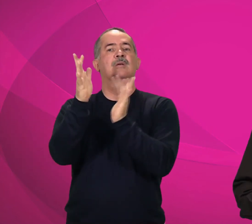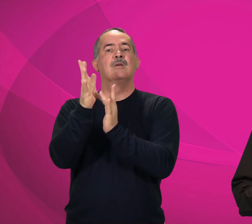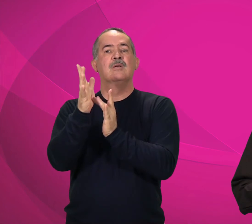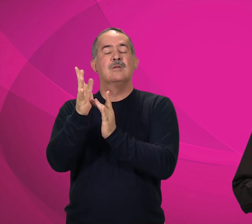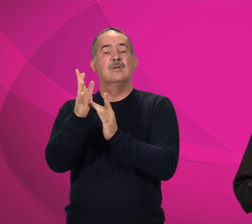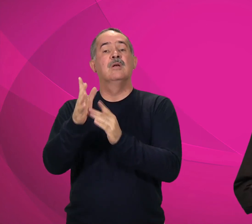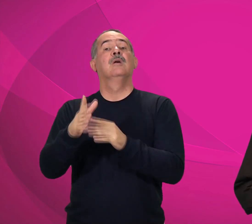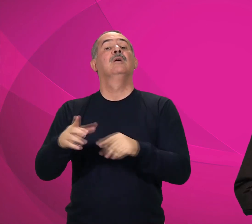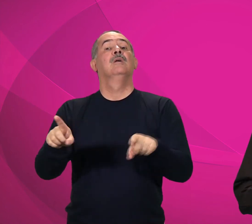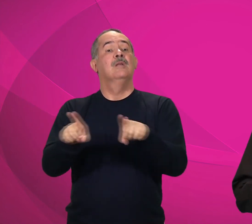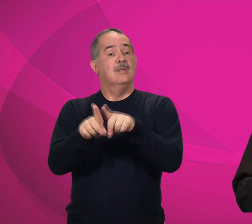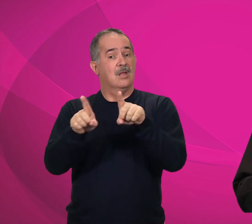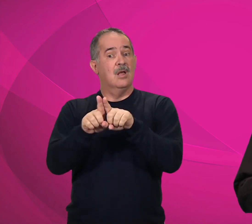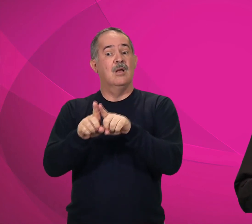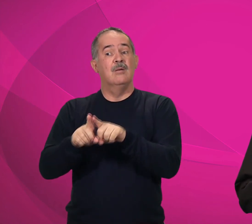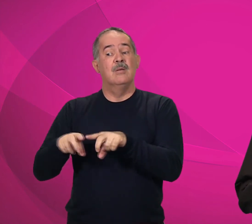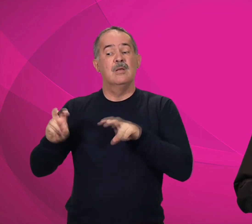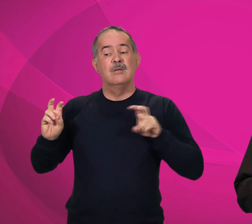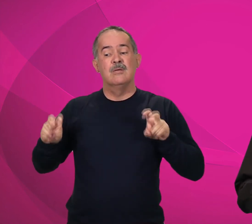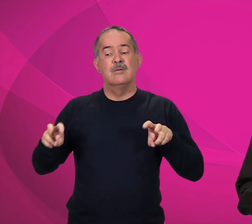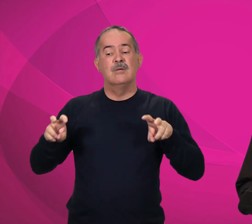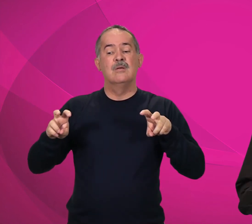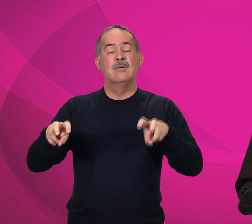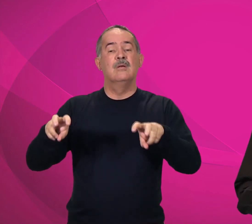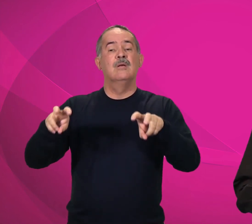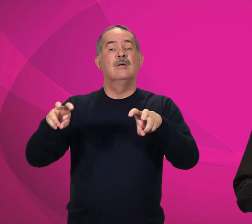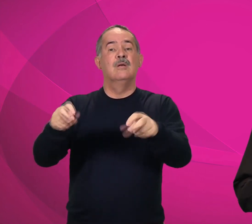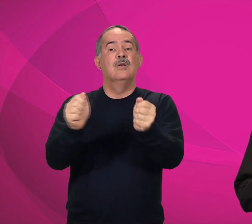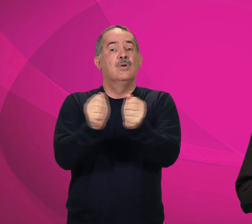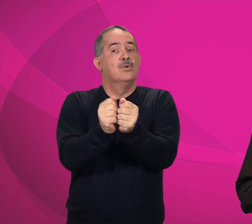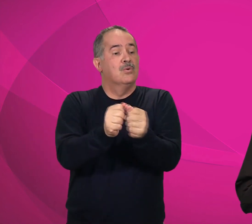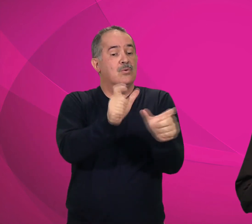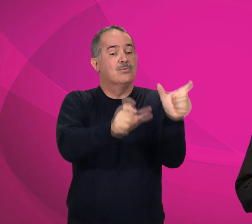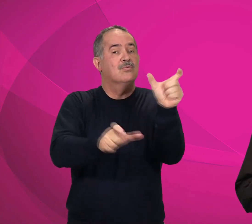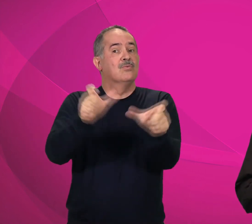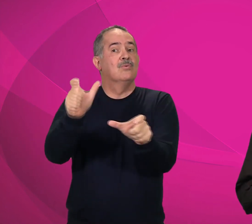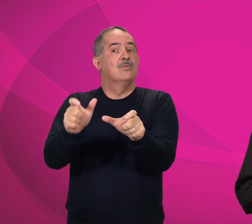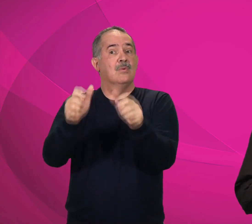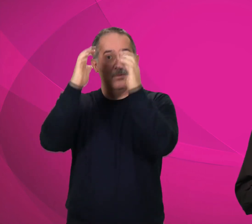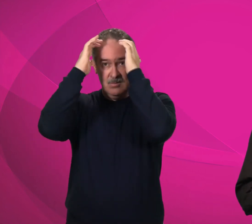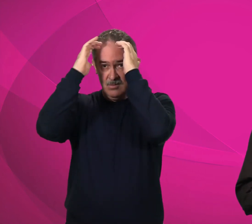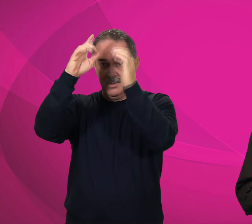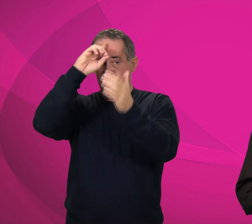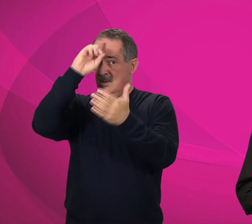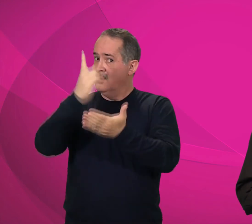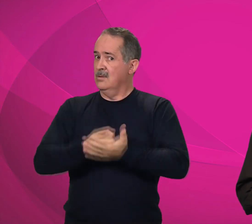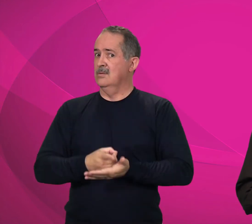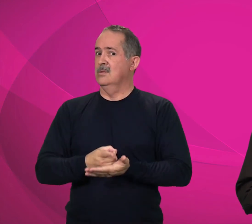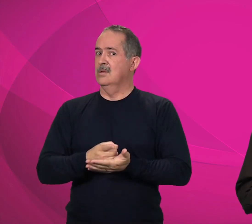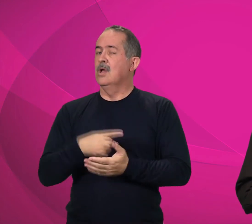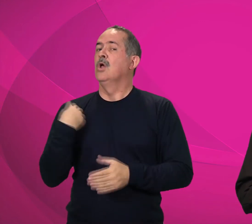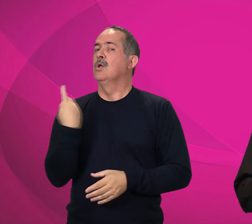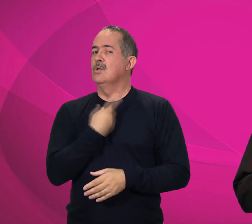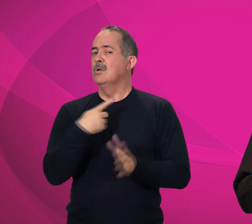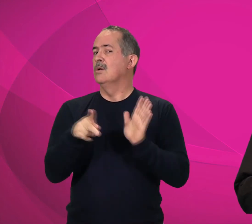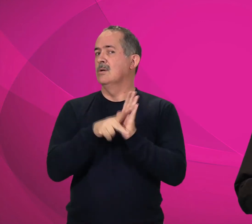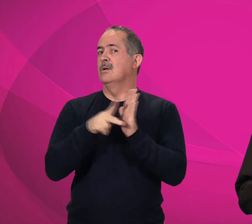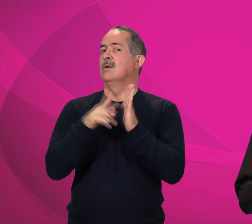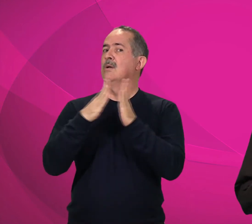estará agora caminhando com aqueles que guardam os seus mandamentos. Somos a Igreja